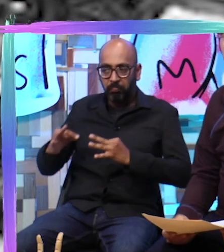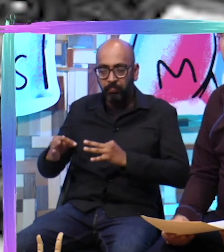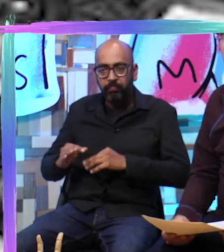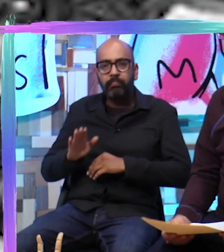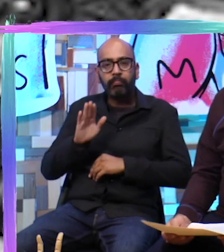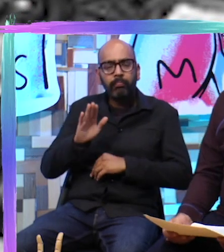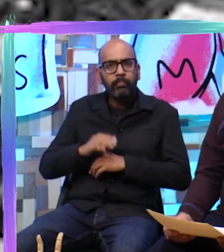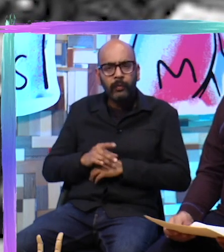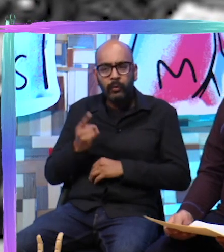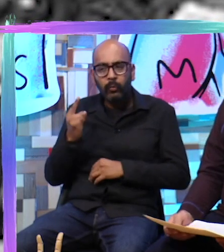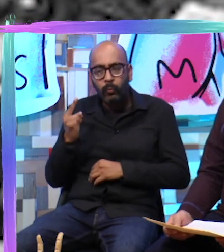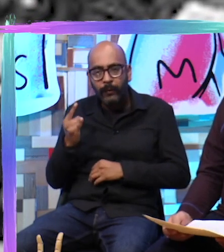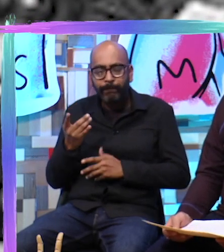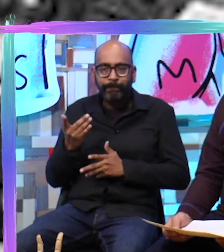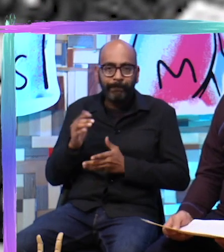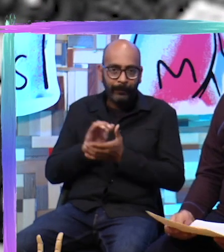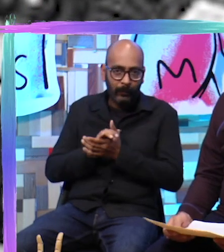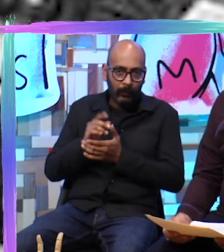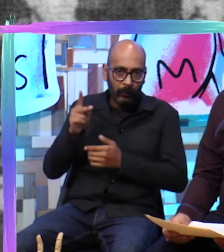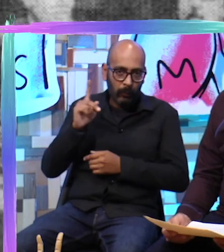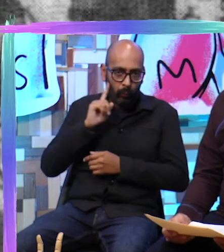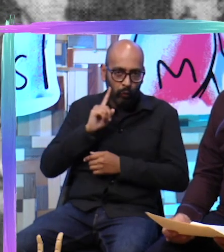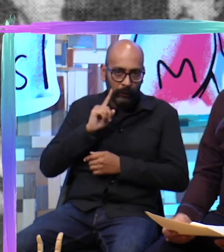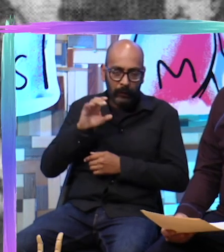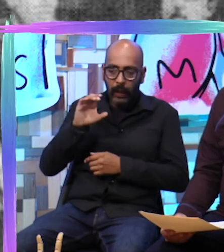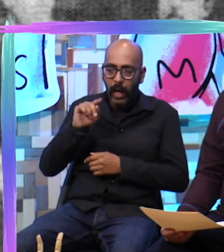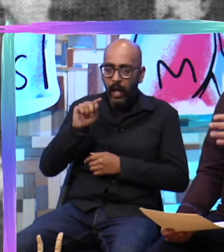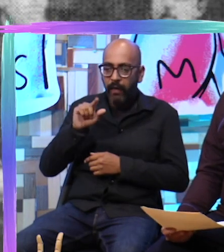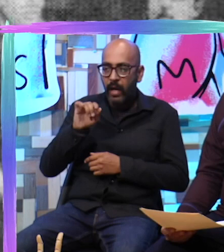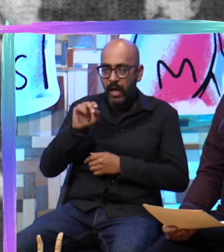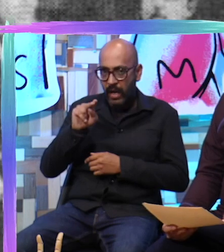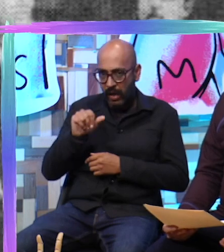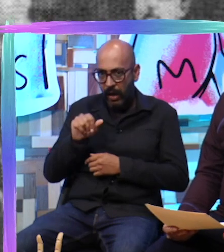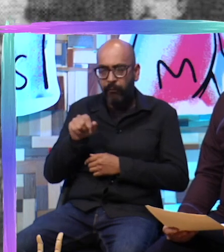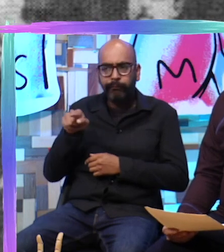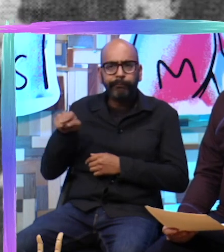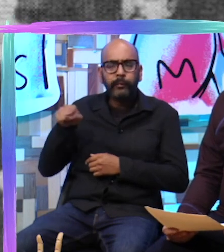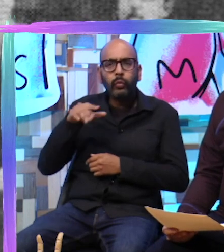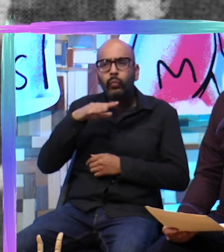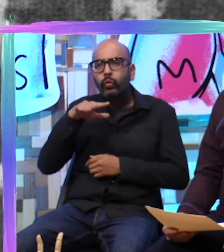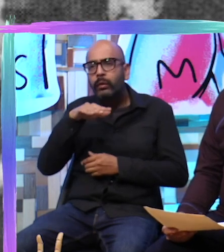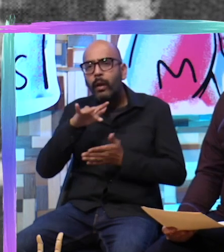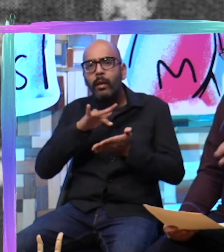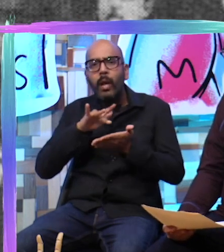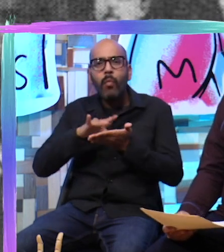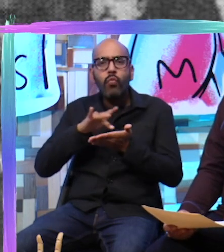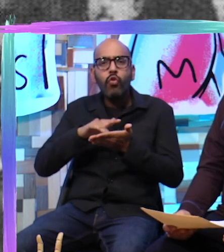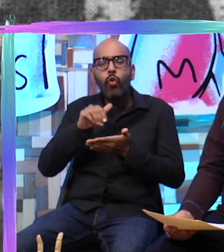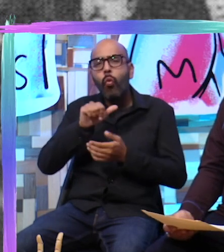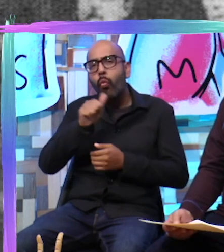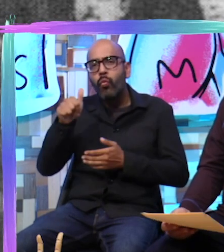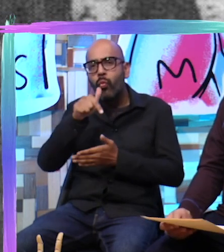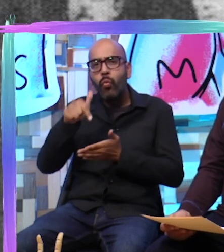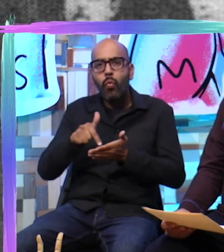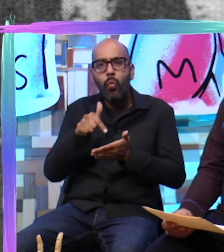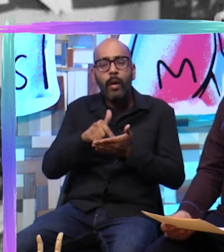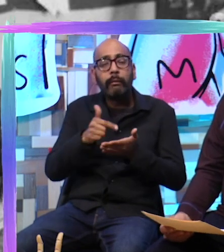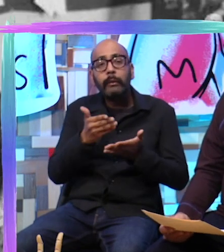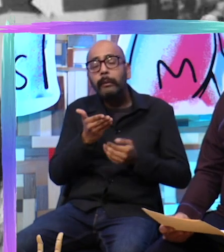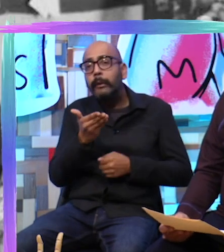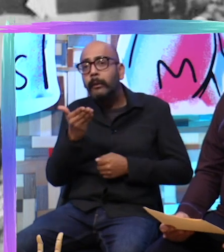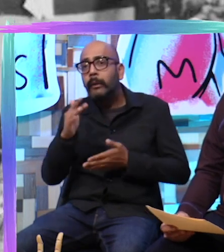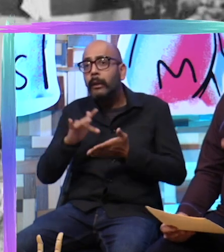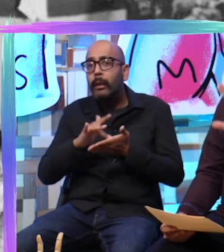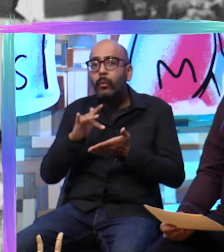hicieron entonces Eduardo y Catalina ante esta negativa? Buscaron apoyo en otros lugares y entonces comenzaron a